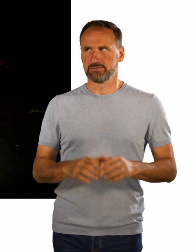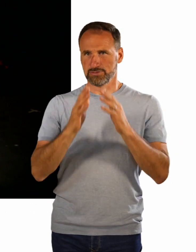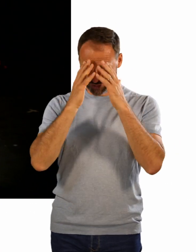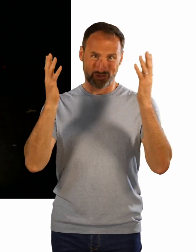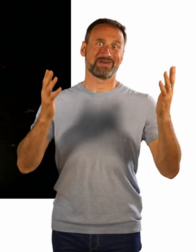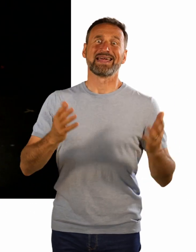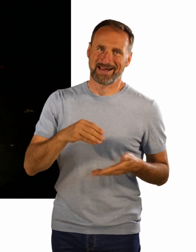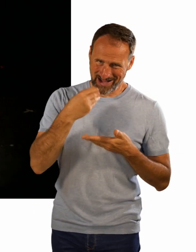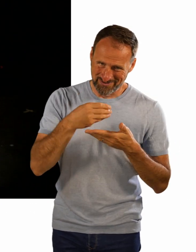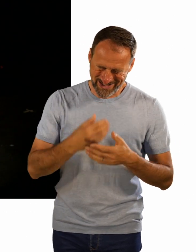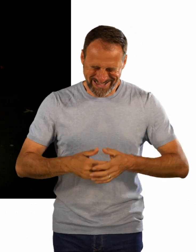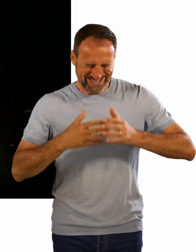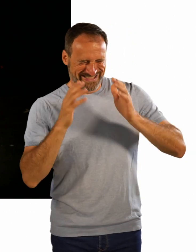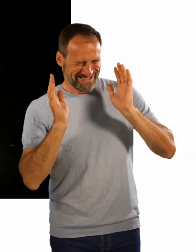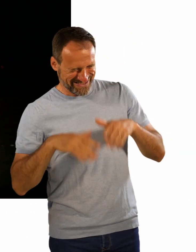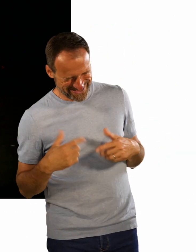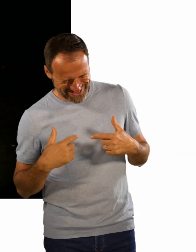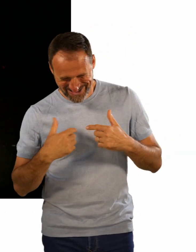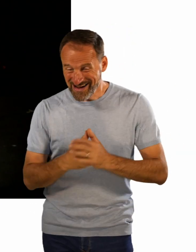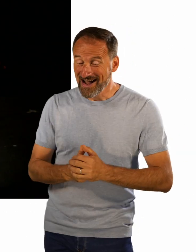Und nun, es geht um viel Neid.